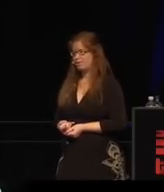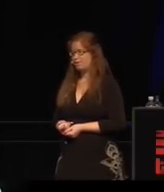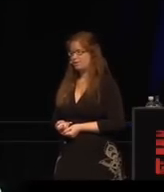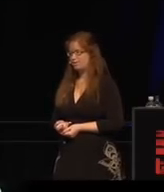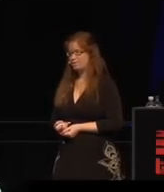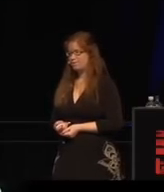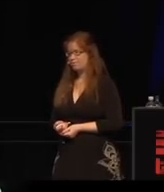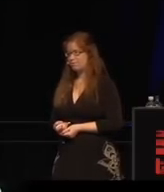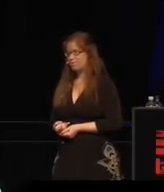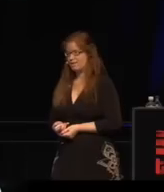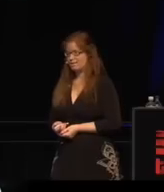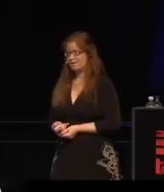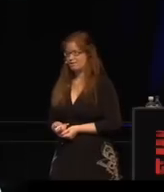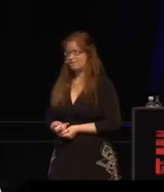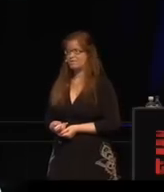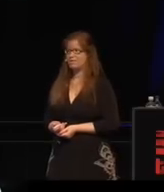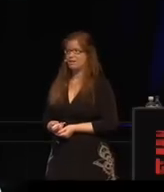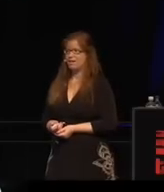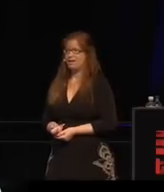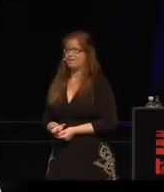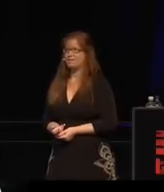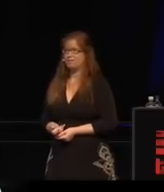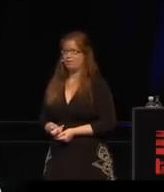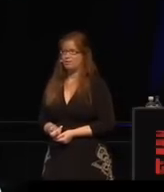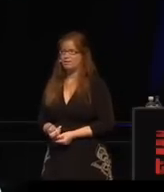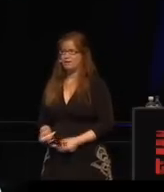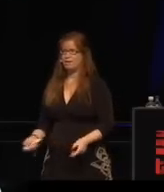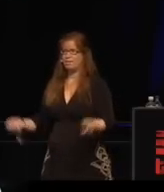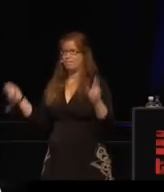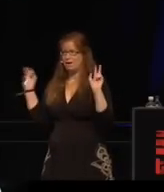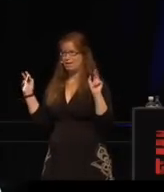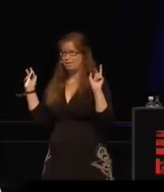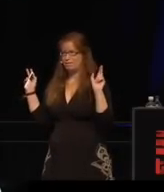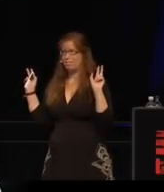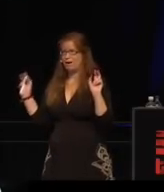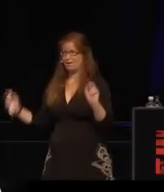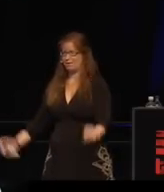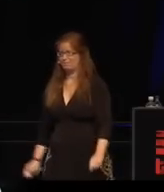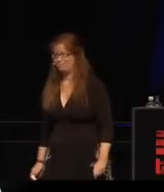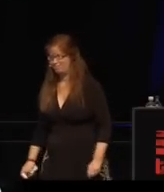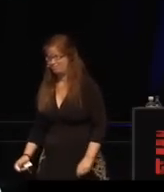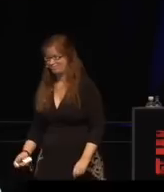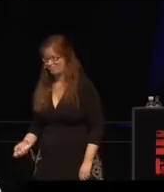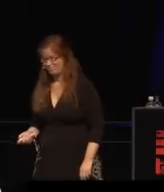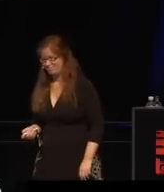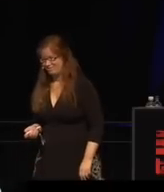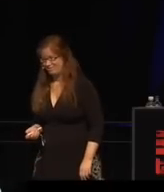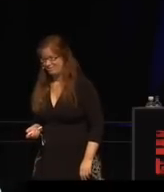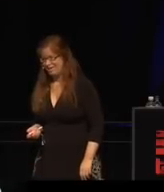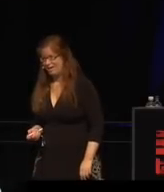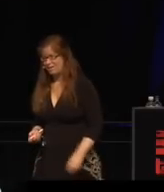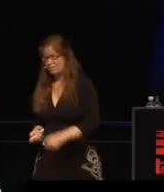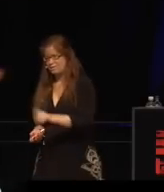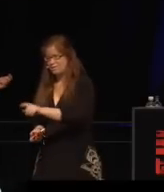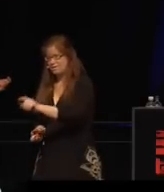hat zugegeben, dass sie sechs Sessions von ihren Verbrauchern mitgeschnitten